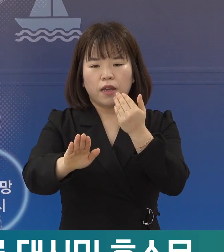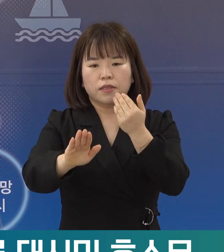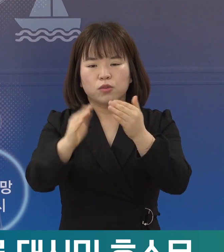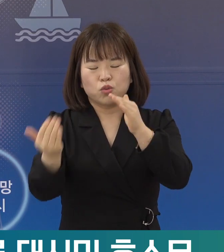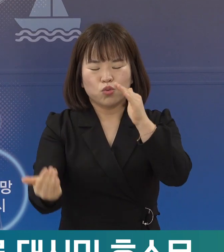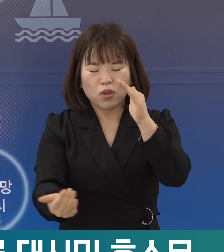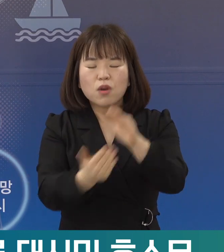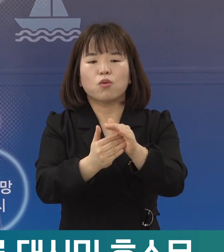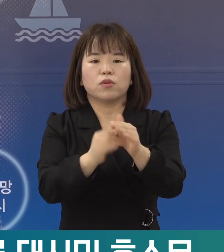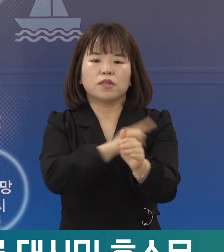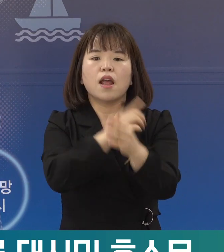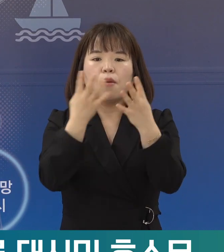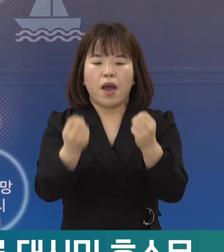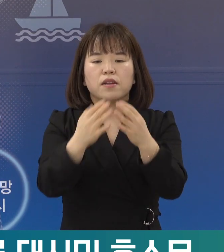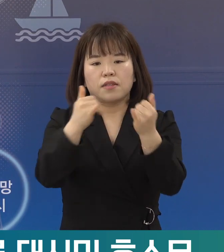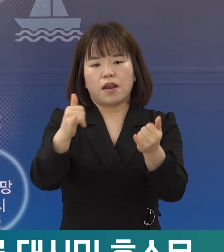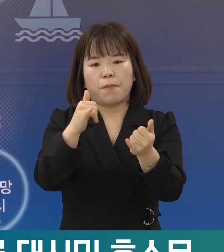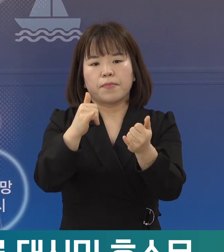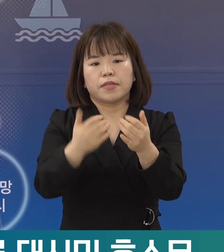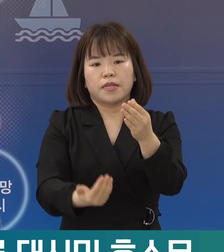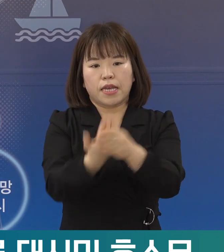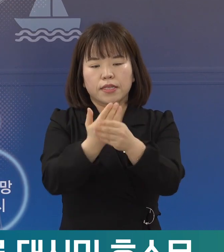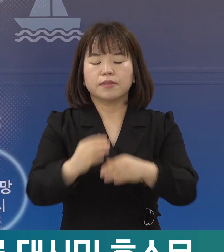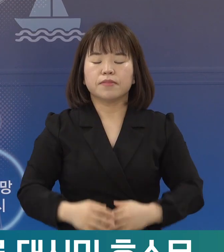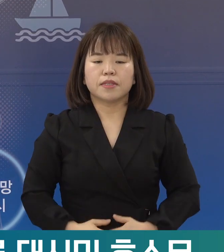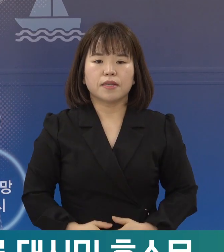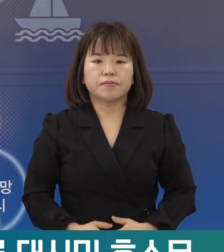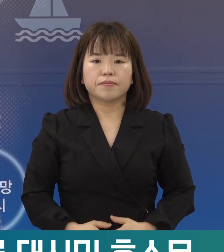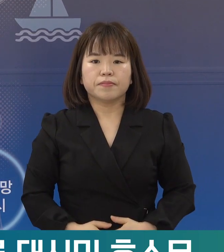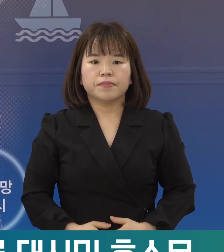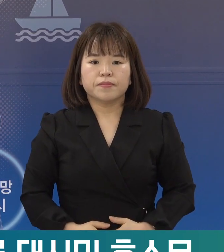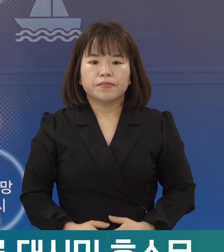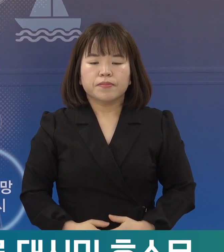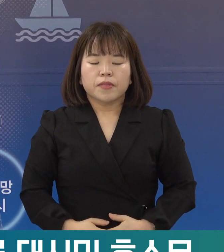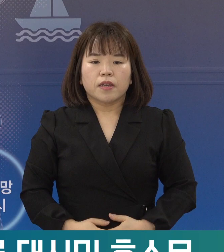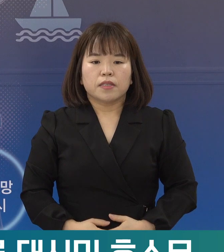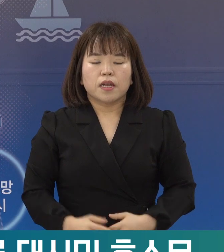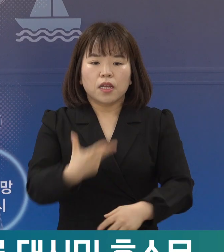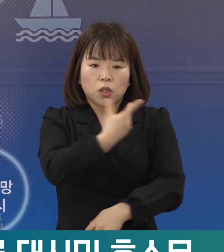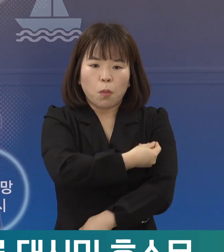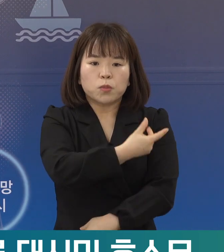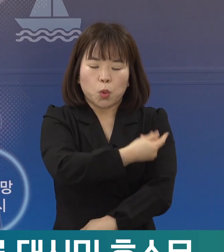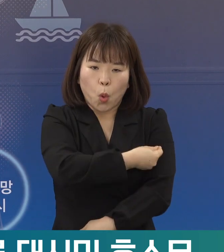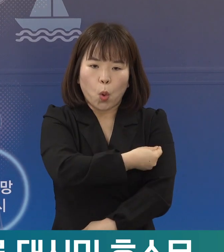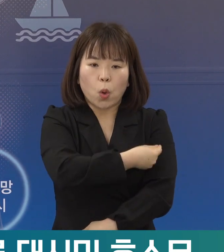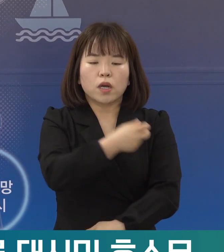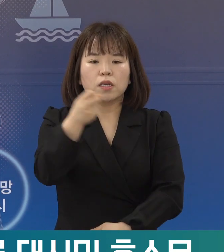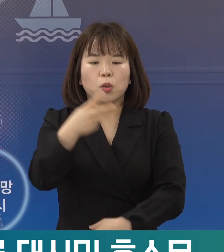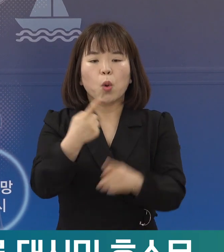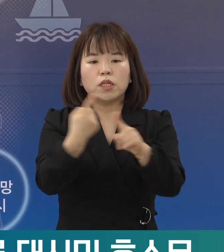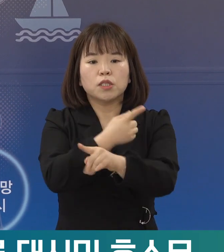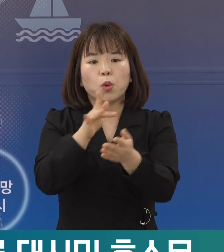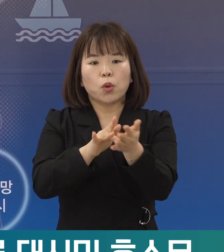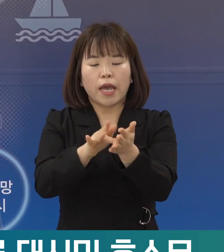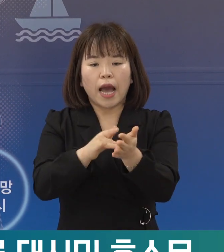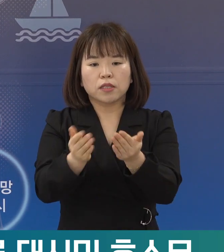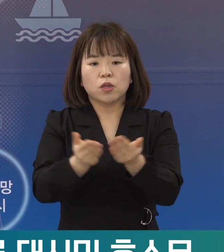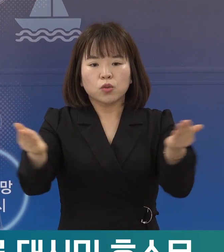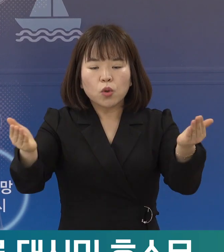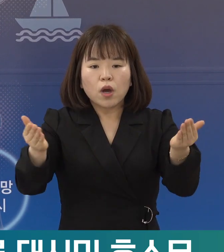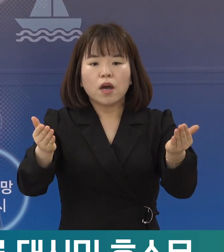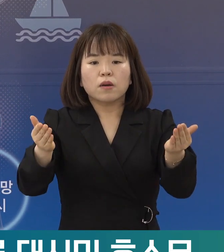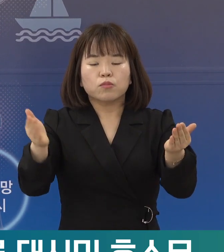가장 많은 수를 기록하게 되었습니다. 백신 접종과 치료제가 보급되면서